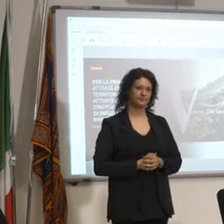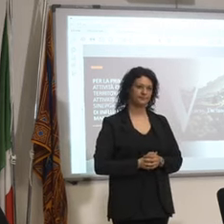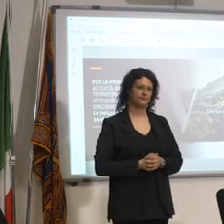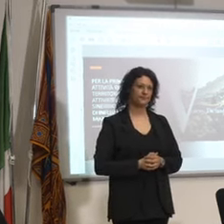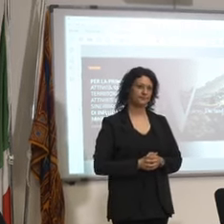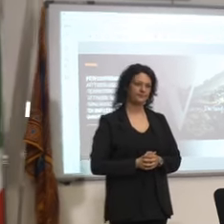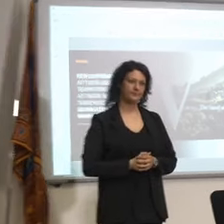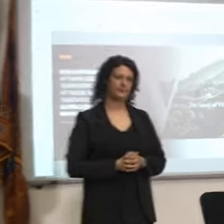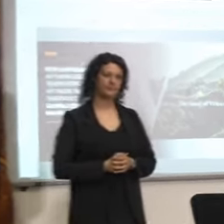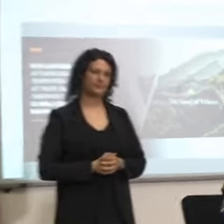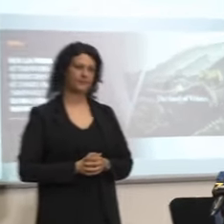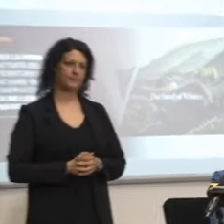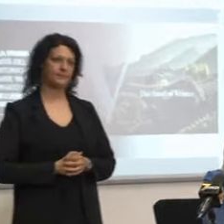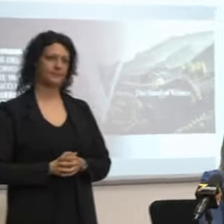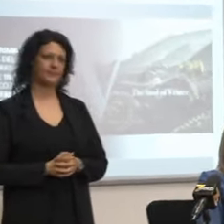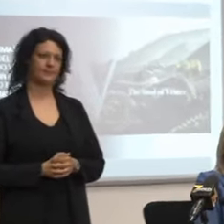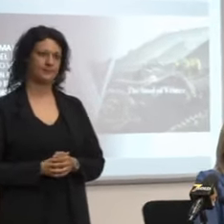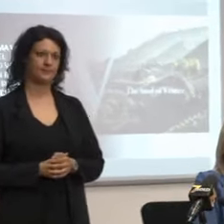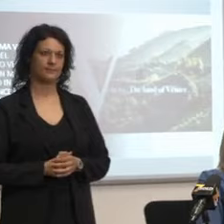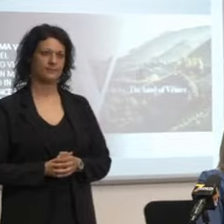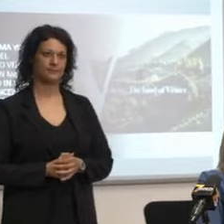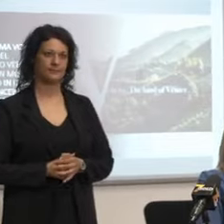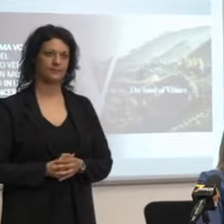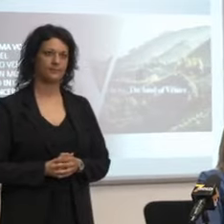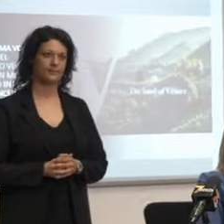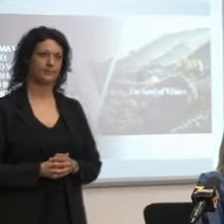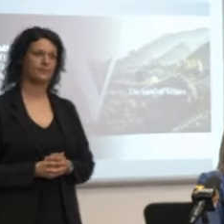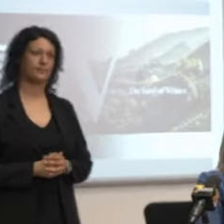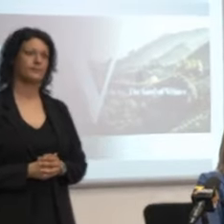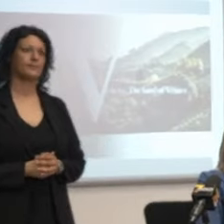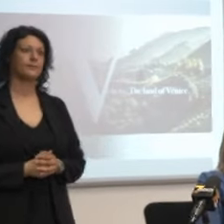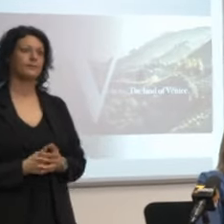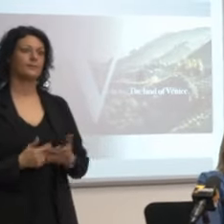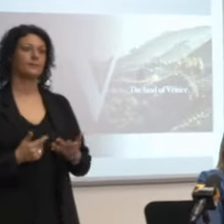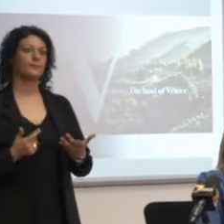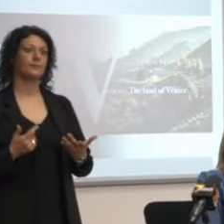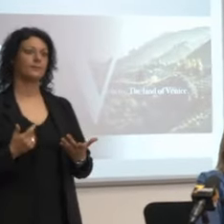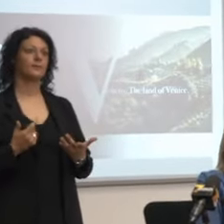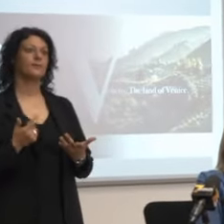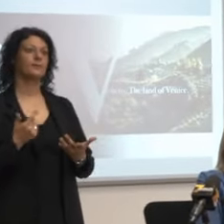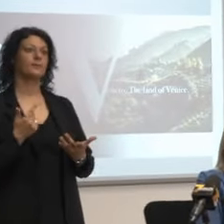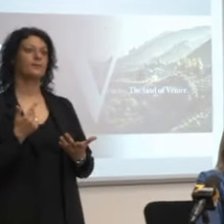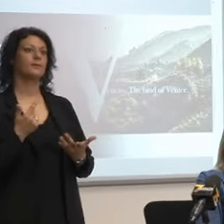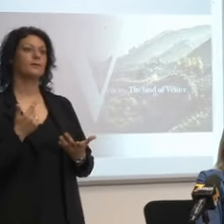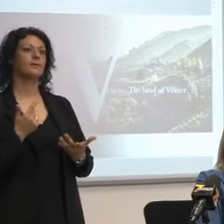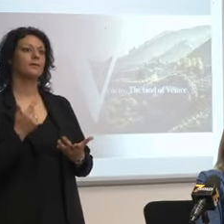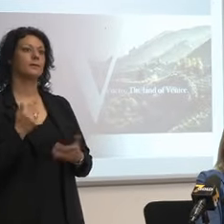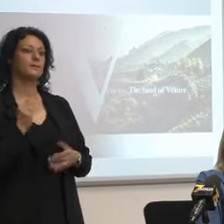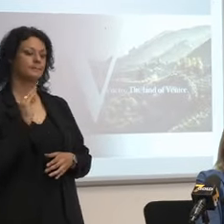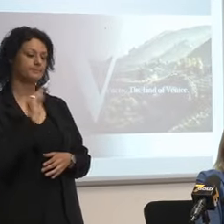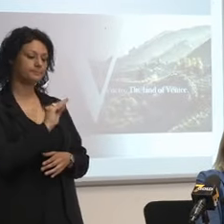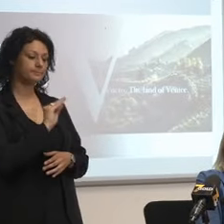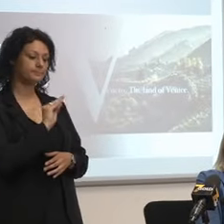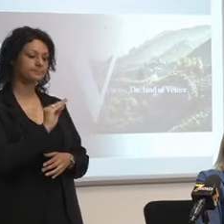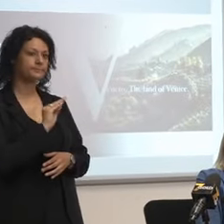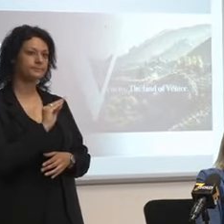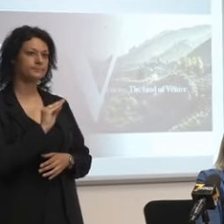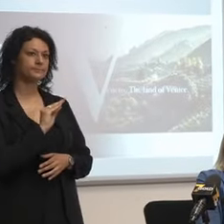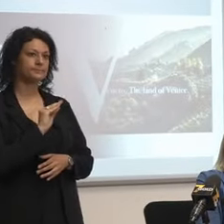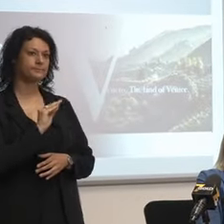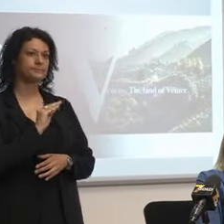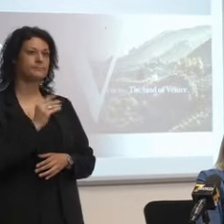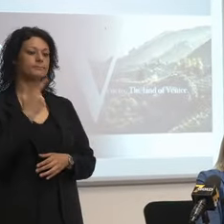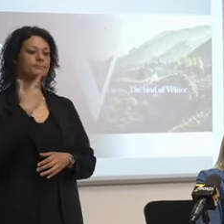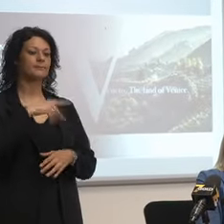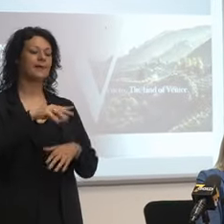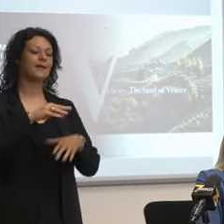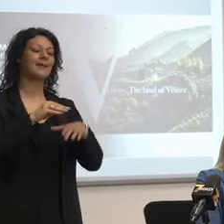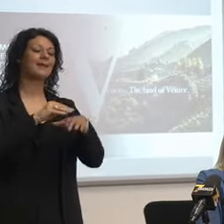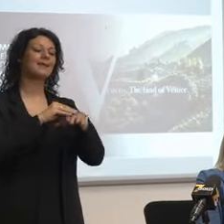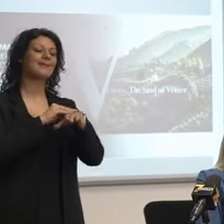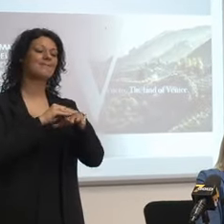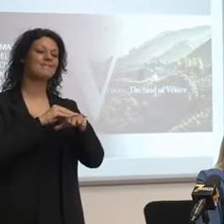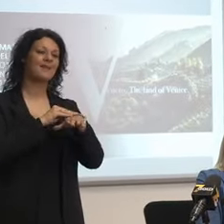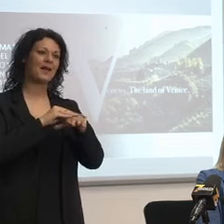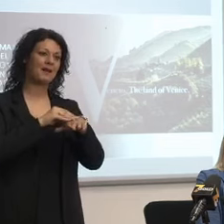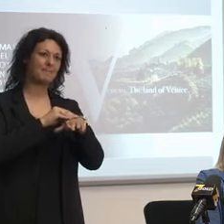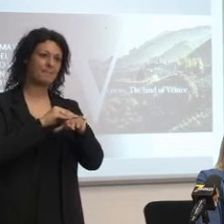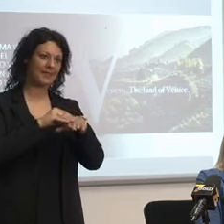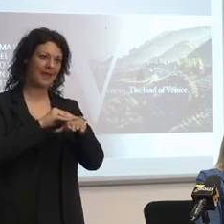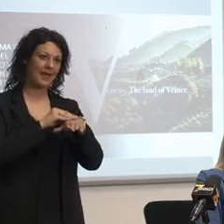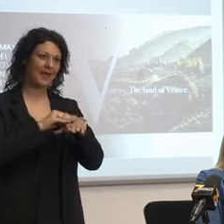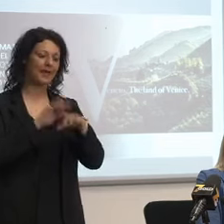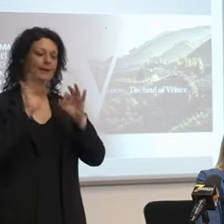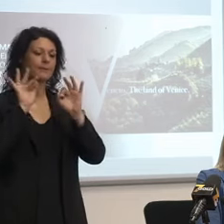assessore parlo di disparità economica per quanto riguarda operatori più di infermieri medici dell'azienda